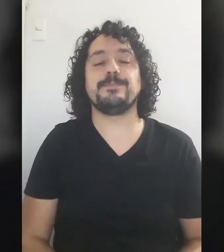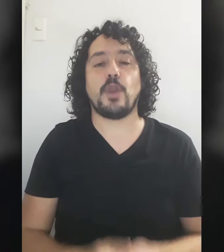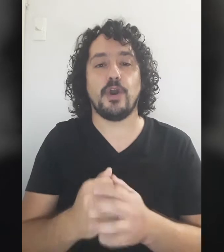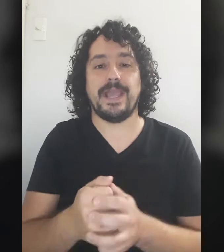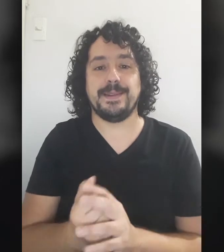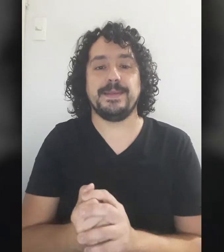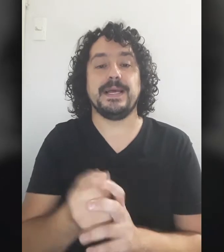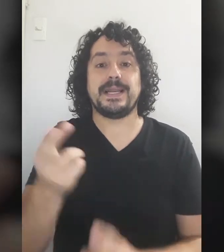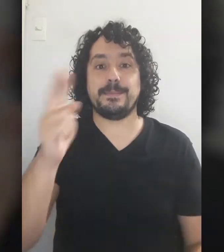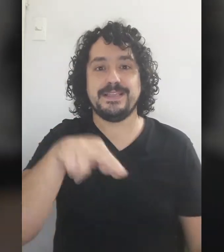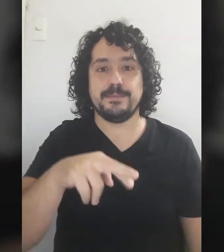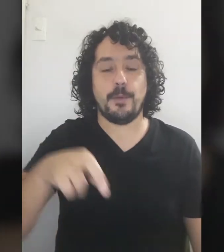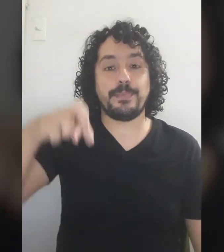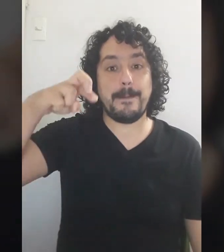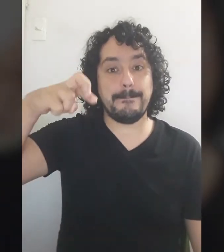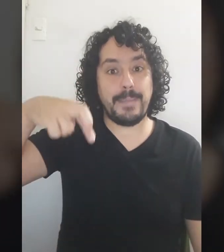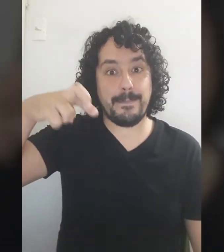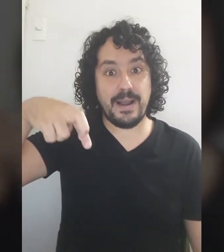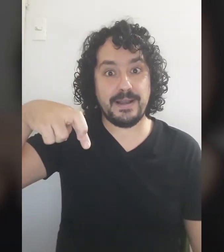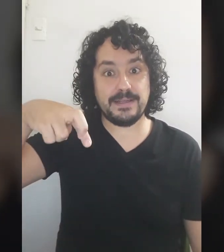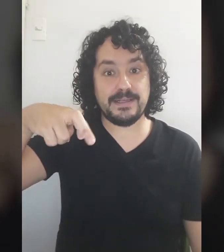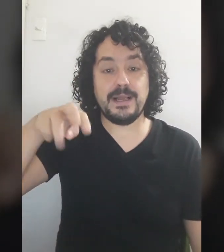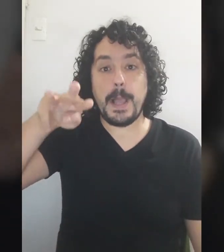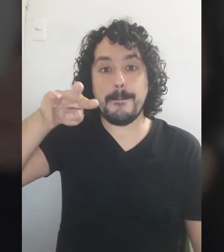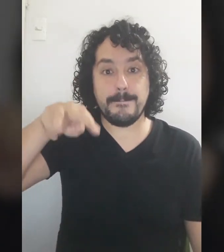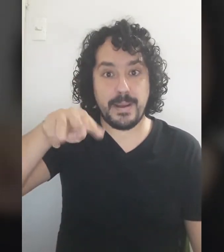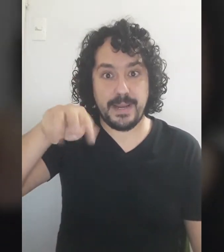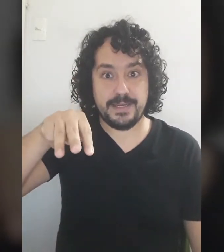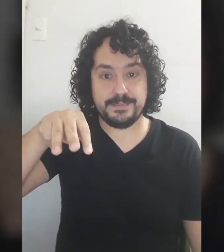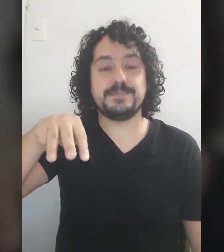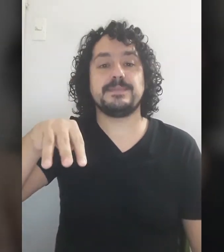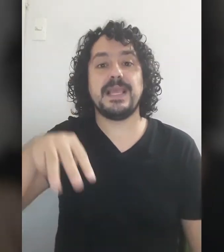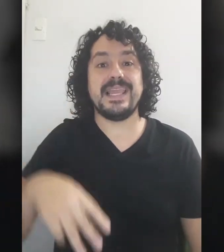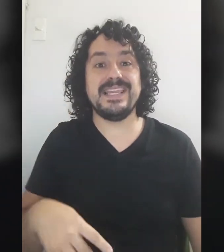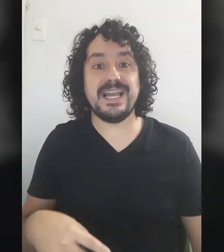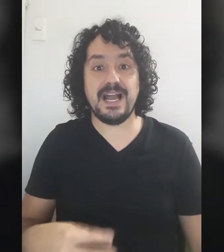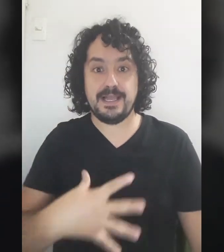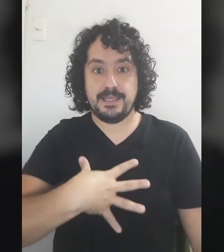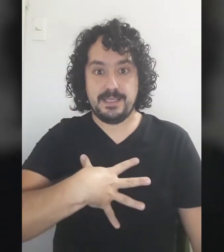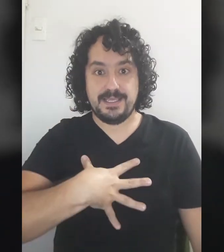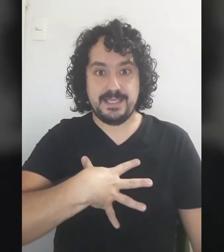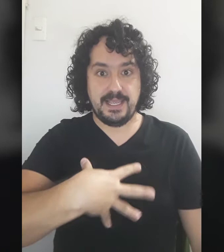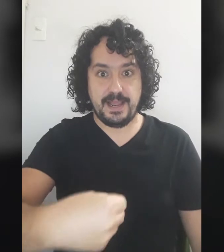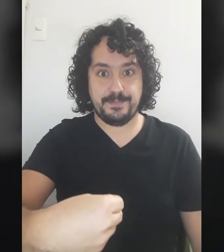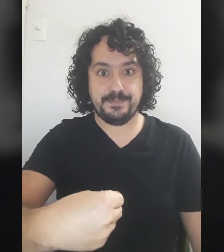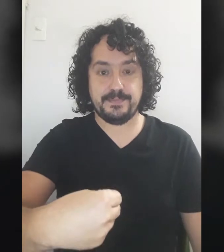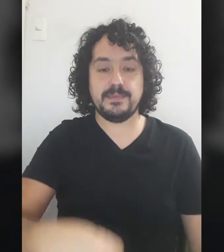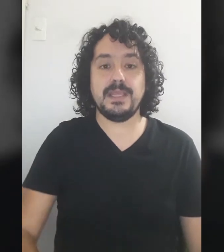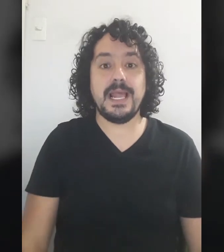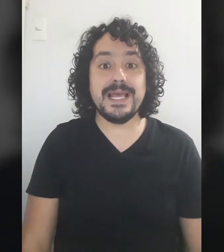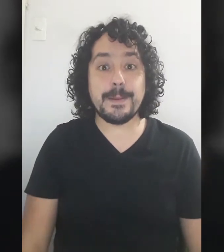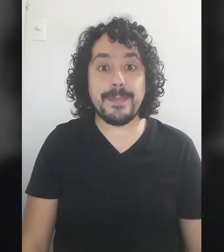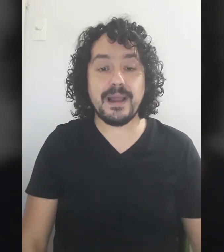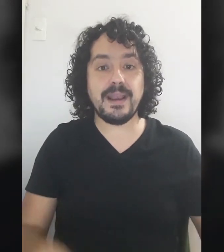Ok Repetimos Papá Mamá Hija Hija Hermana